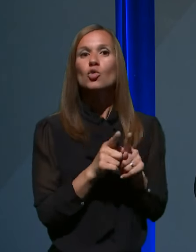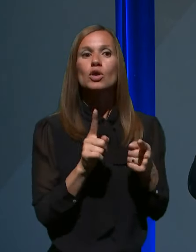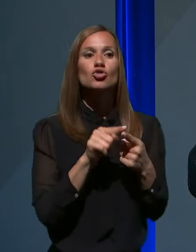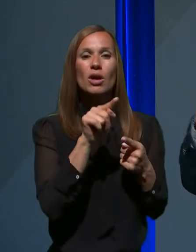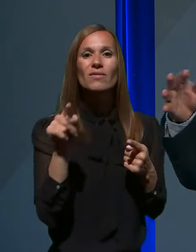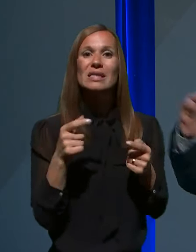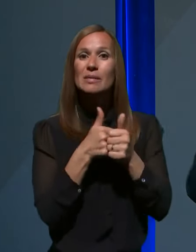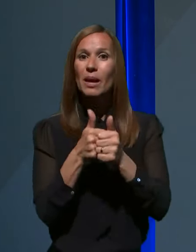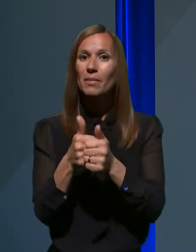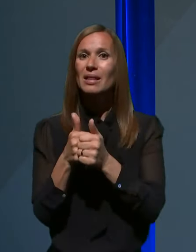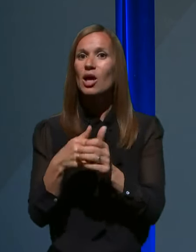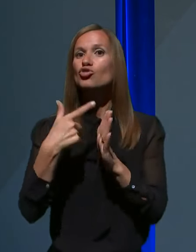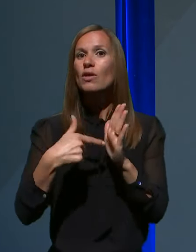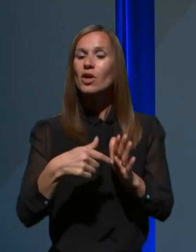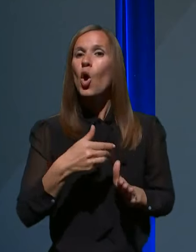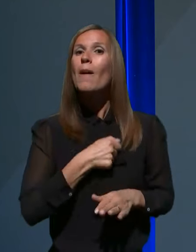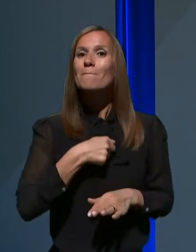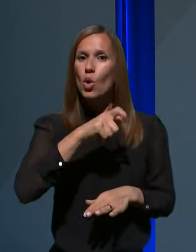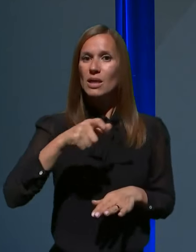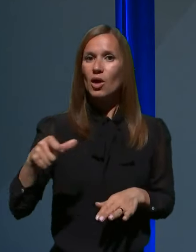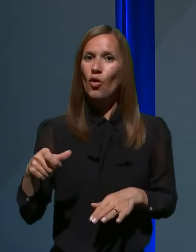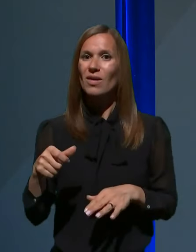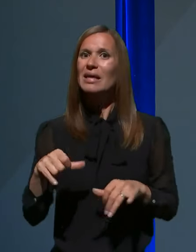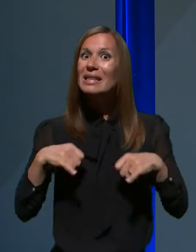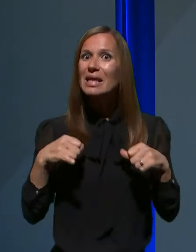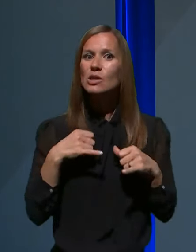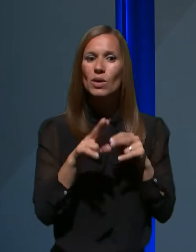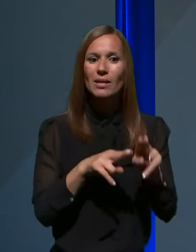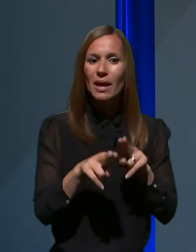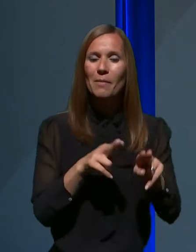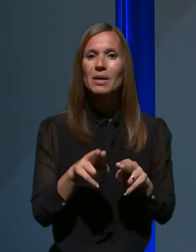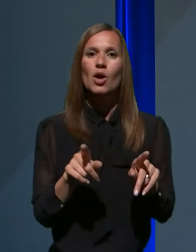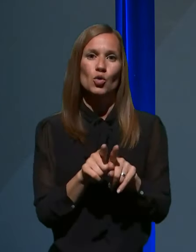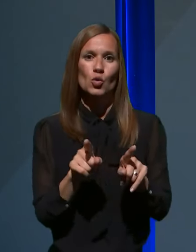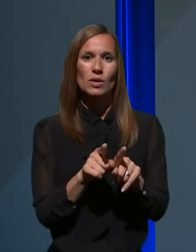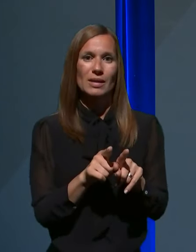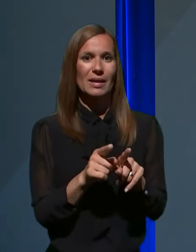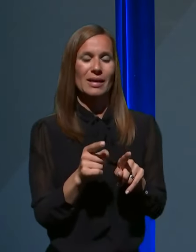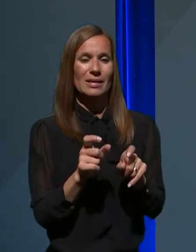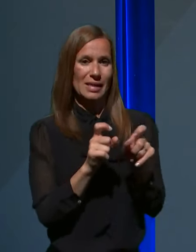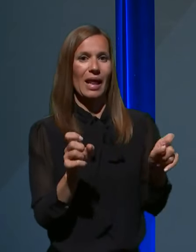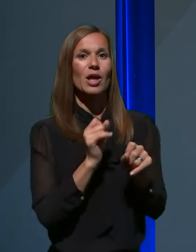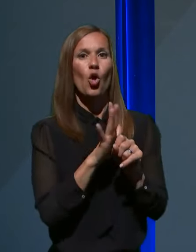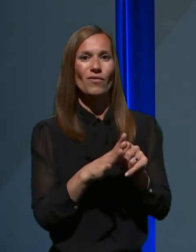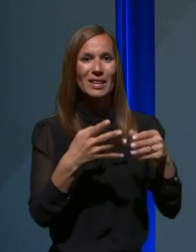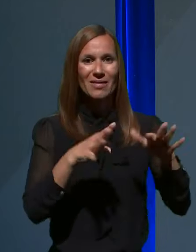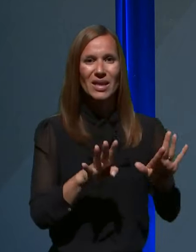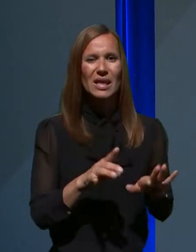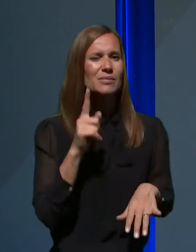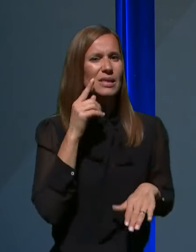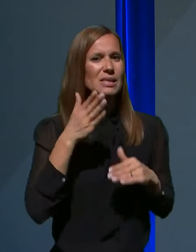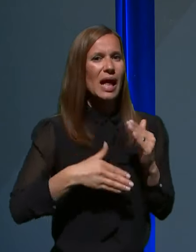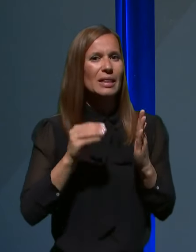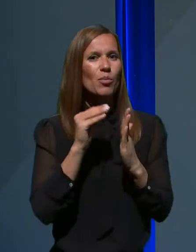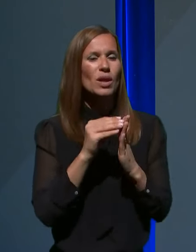število bovnikov v intenzivnih terapijah, predvsem tudi na račun COVID-19, mislim, da je zadnji podatek